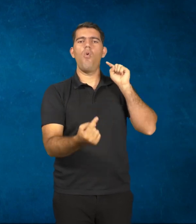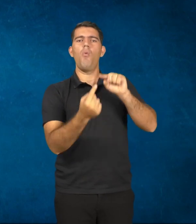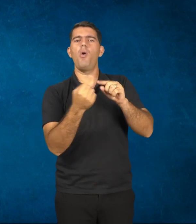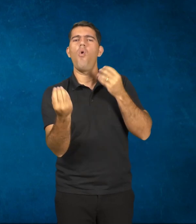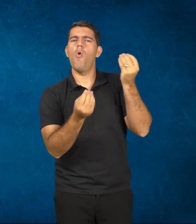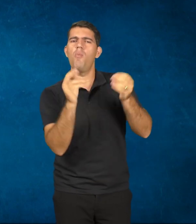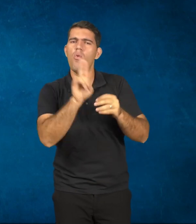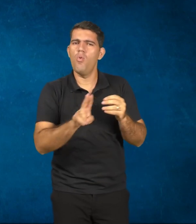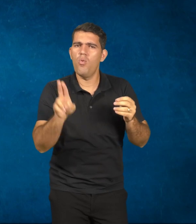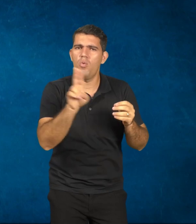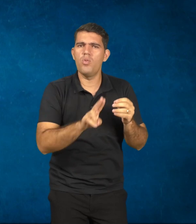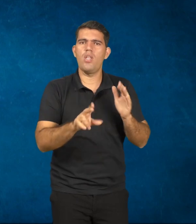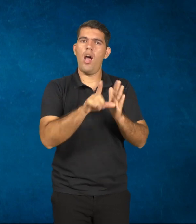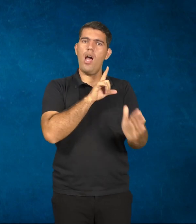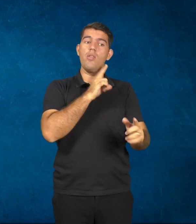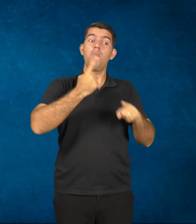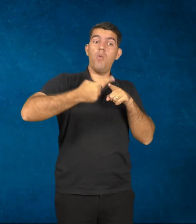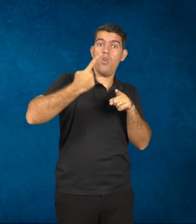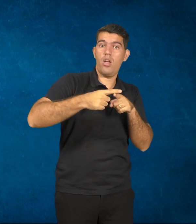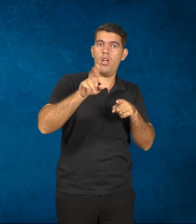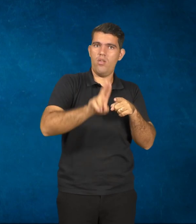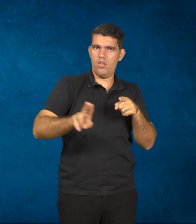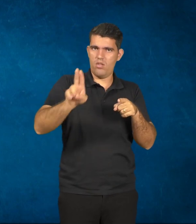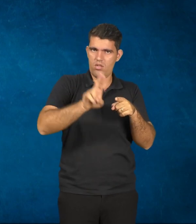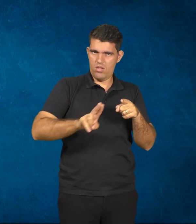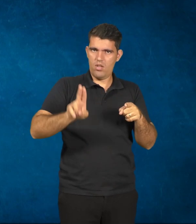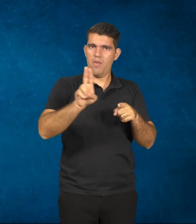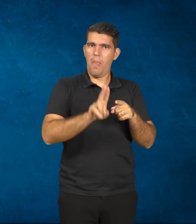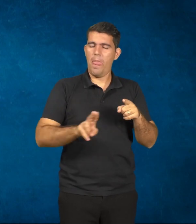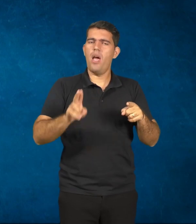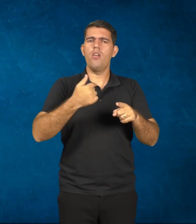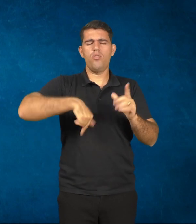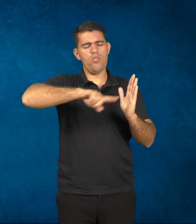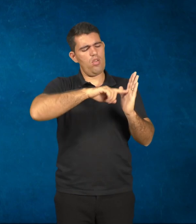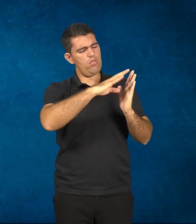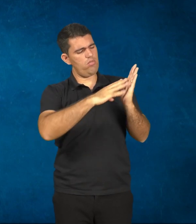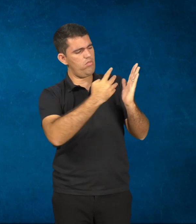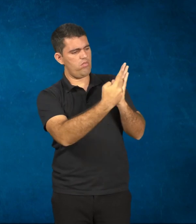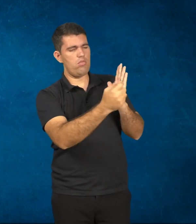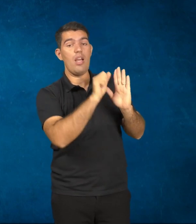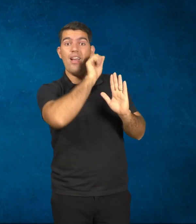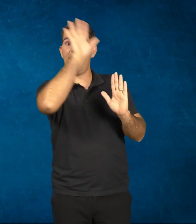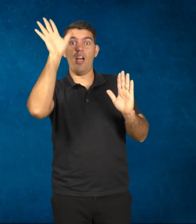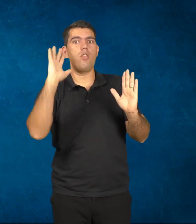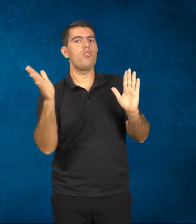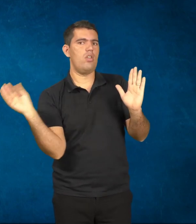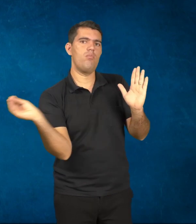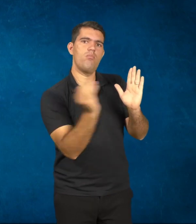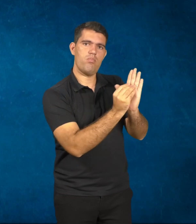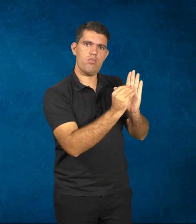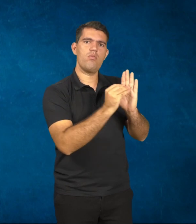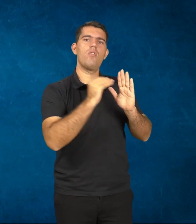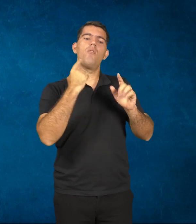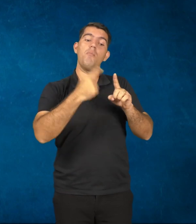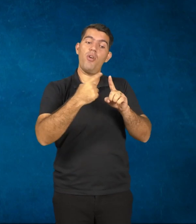pressupostos, e para nós existem pressupostos muito claros e já constituídos ao longo de uma história de trabalho